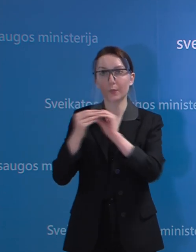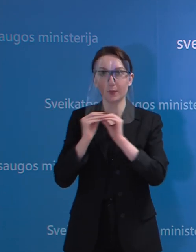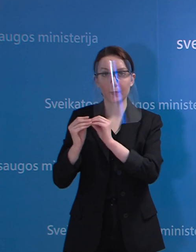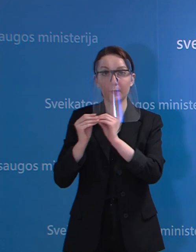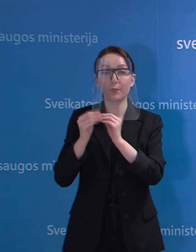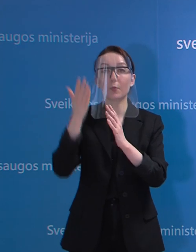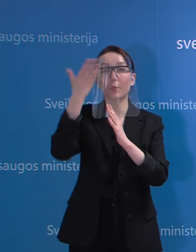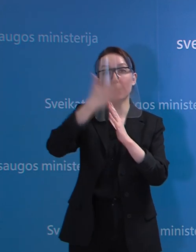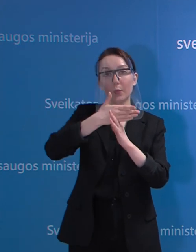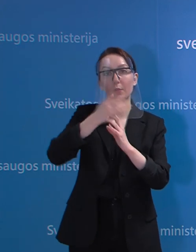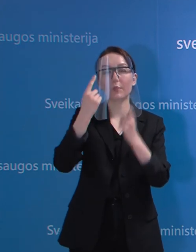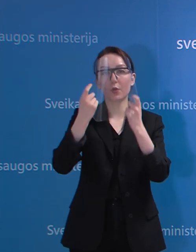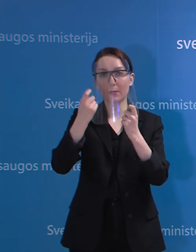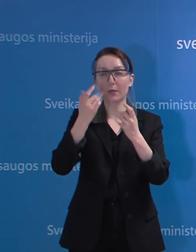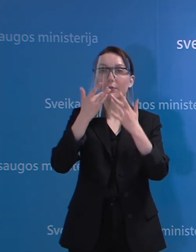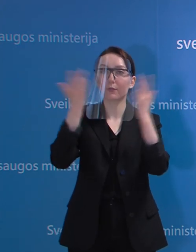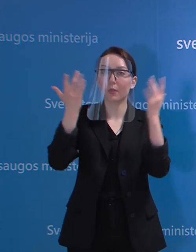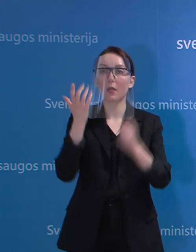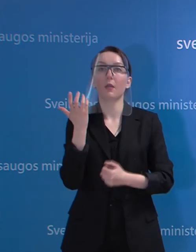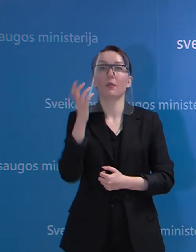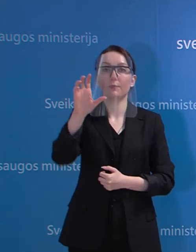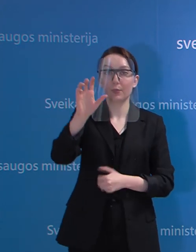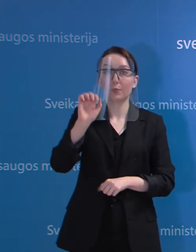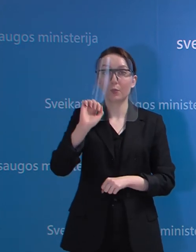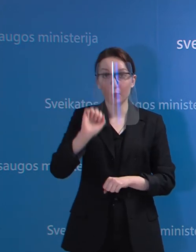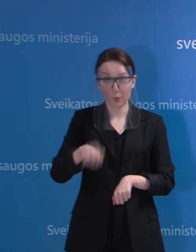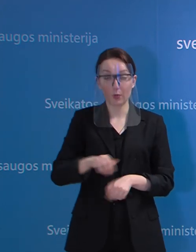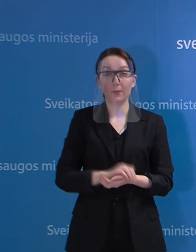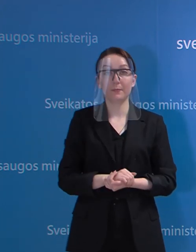kad bent jau dalis tos informacijos tikrai bus galima pateikti viešai.